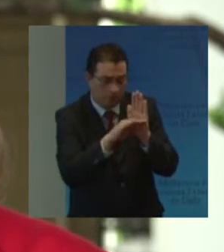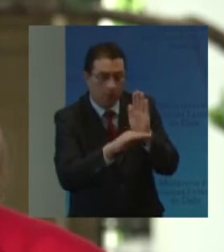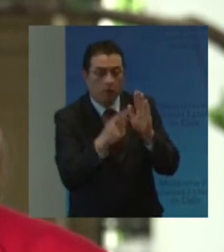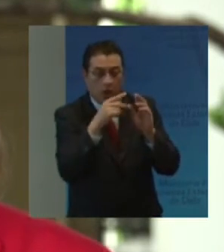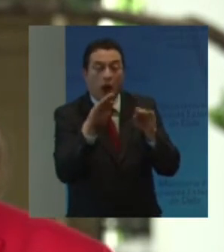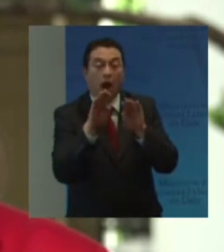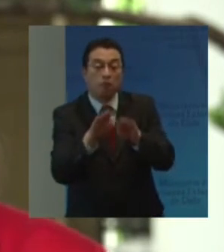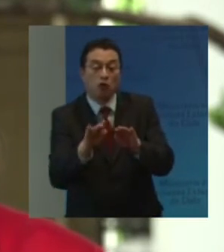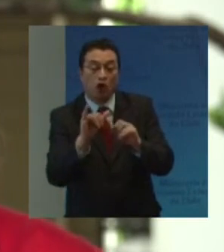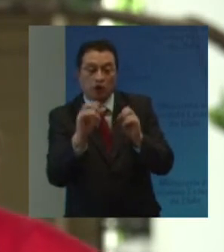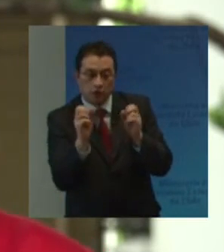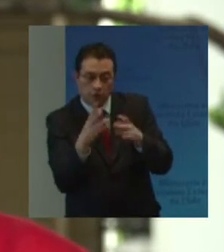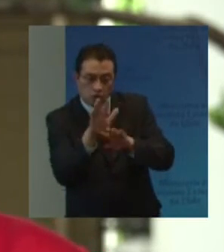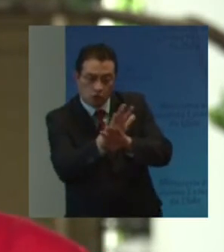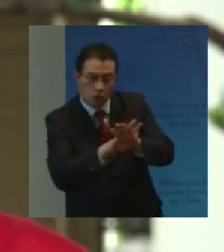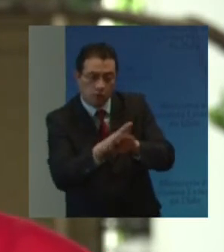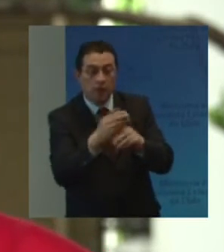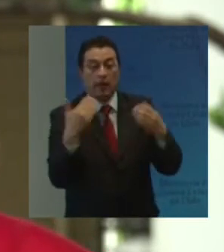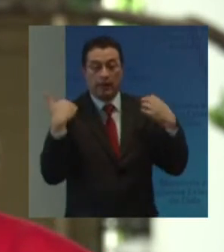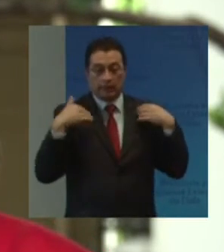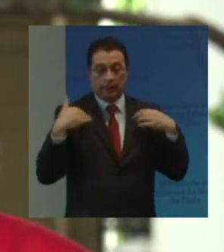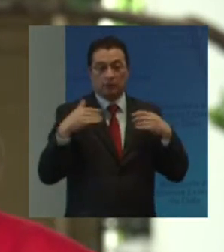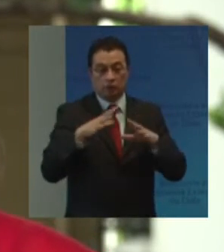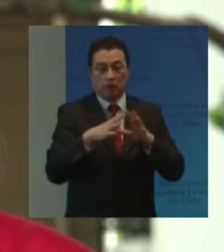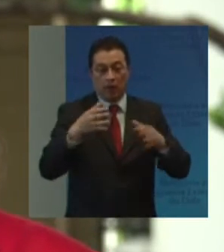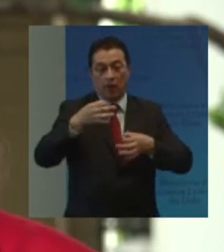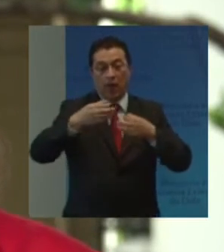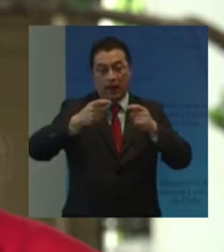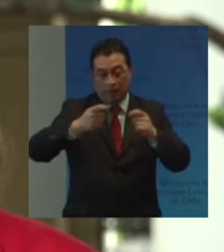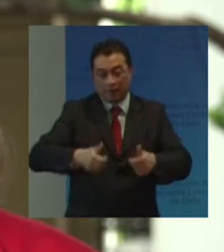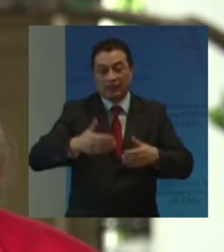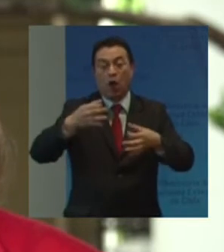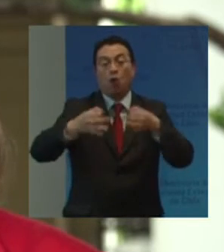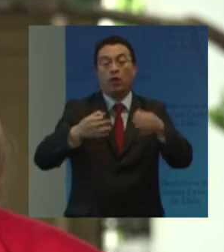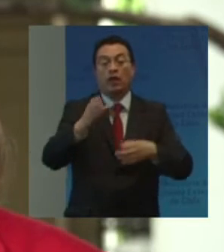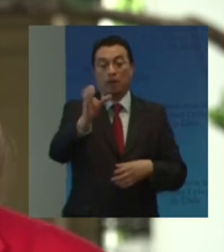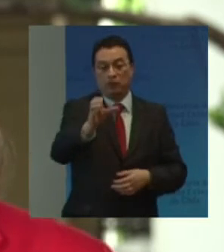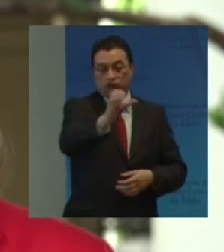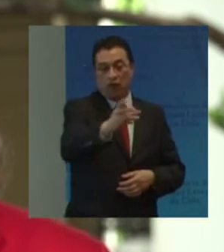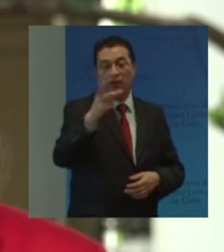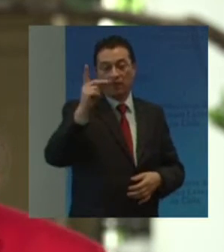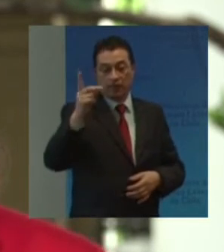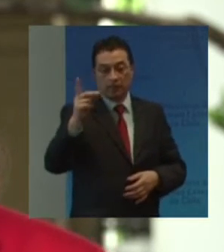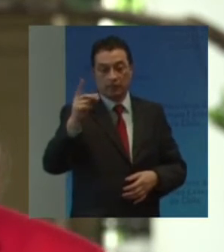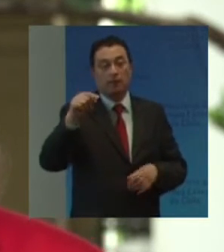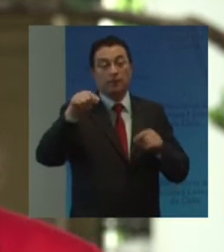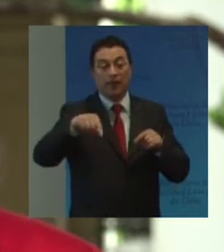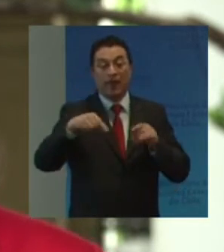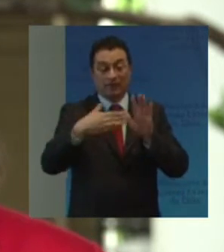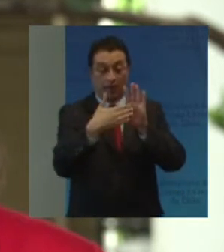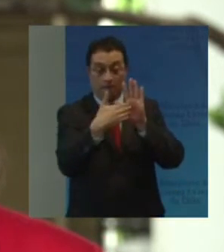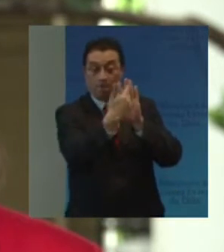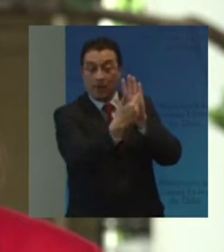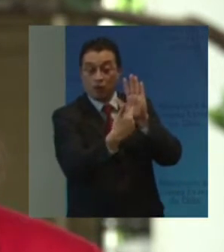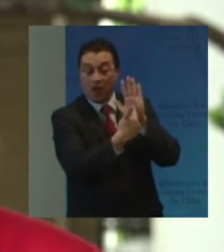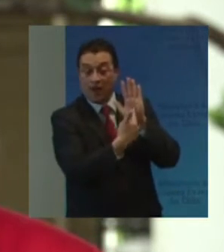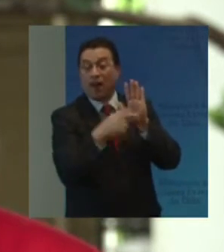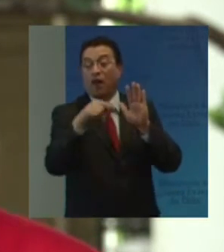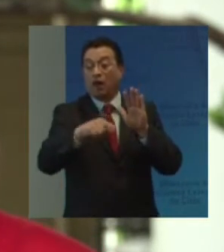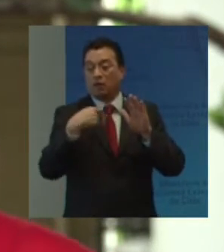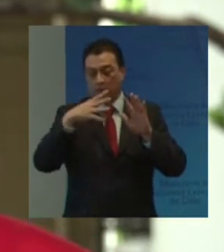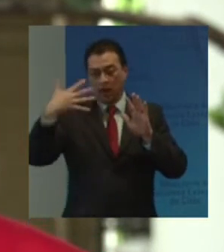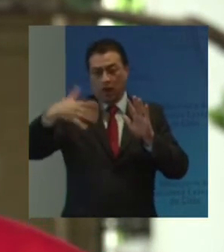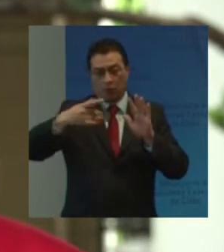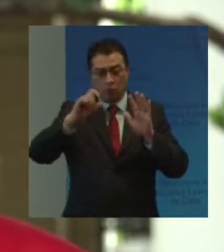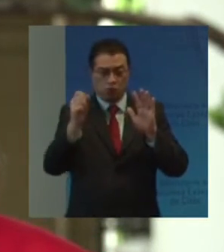salvaguardas Para el ejercicio Amplio De la capacidad jurídica De las personas Con discapacidad Este manual Este Pionero en el mundo Estará